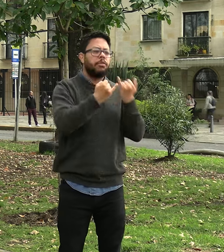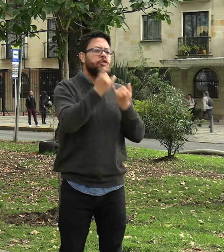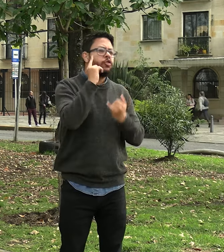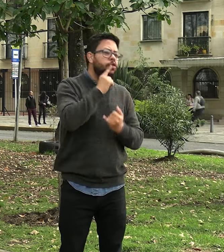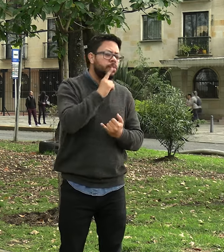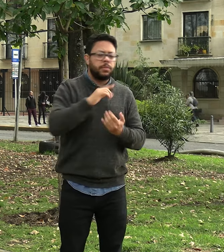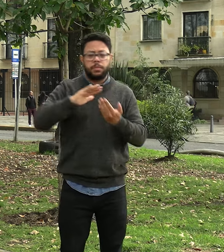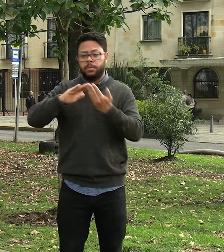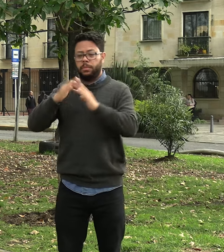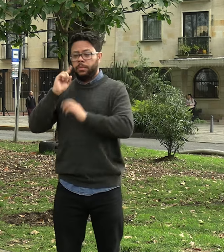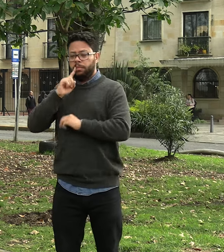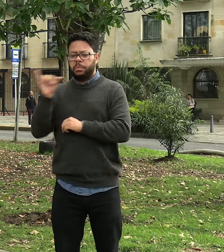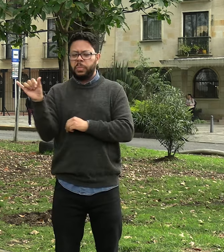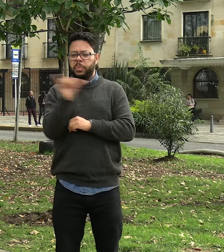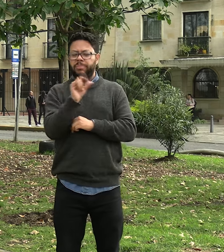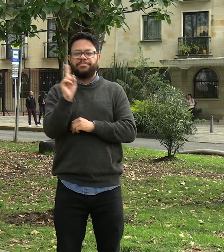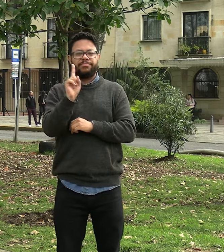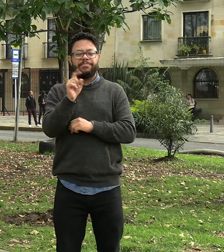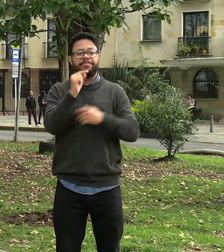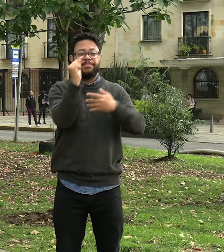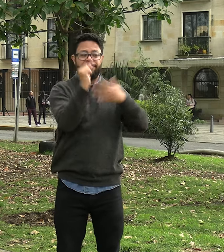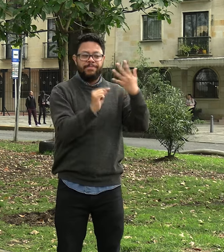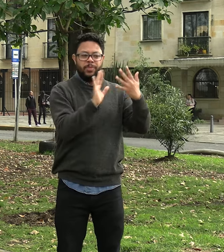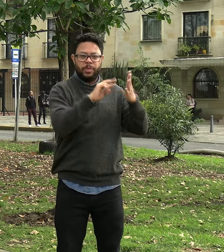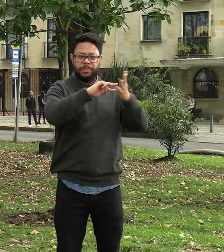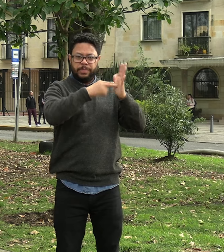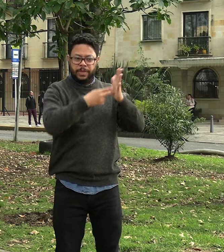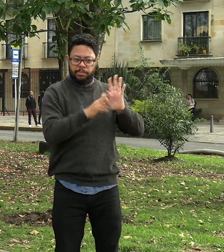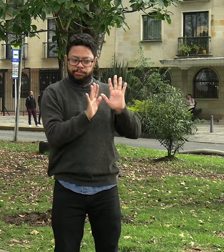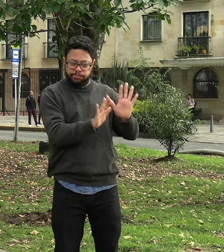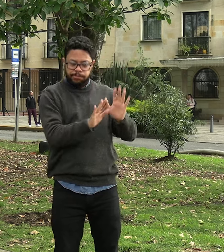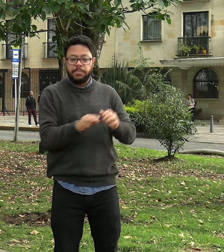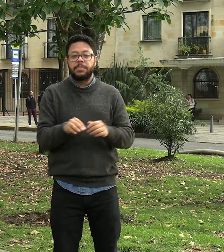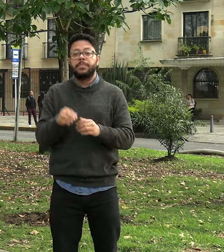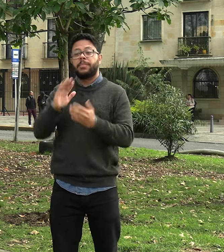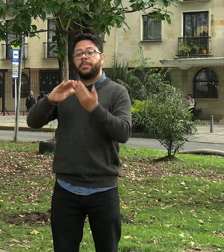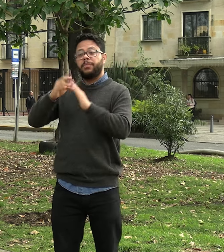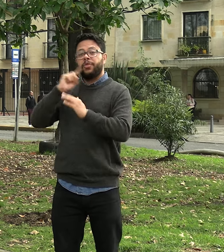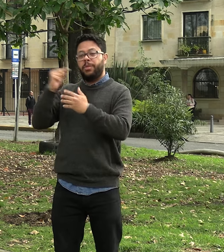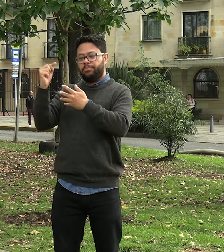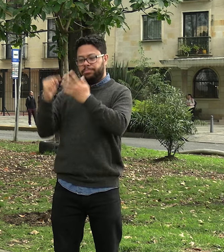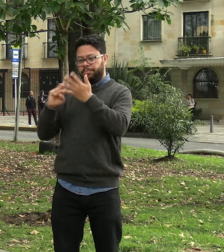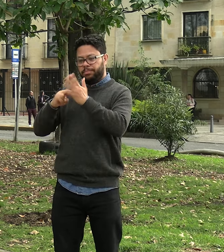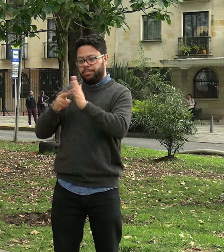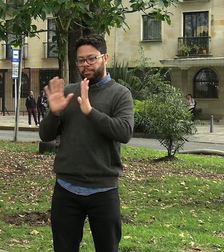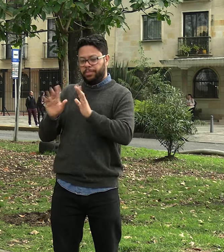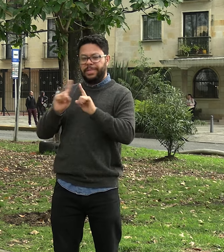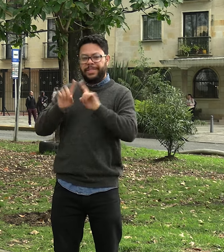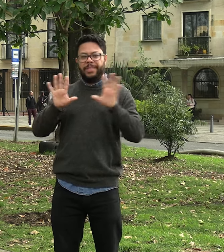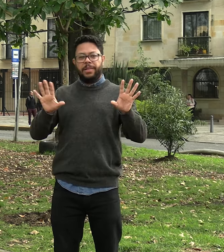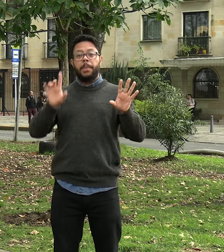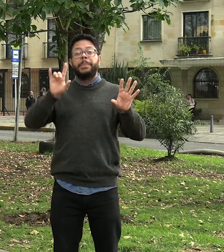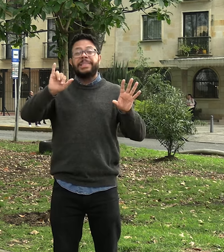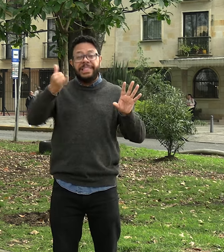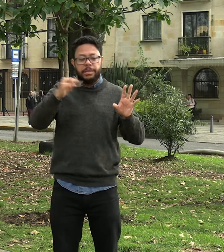piensan que estos conceptos se refieren a lo mismo y en esta información publicada damos claridad acerca del